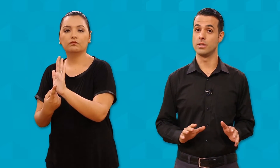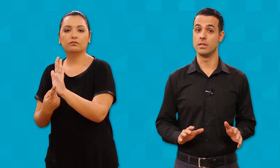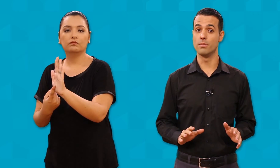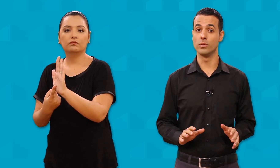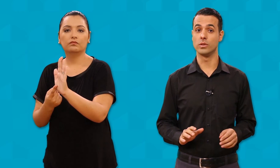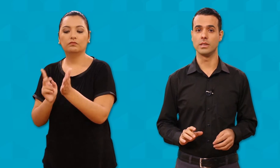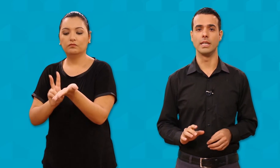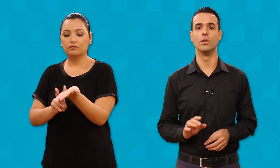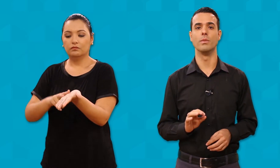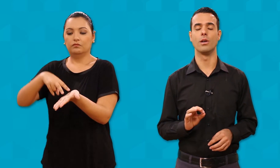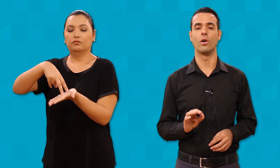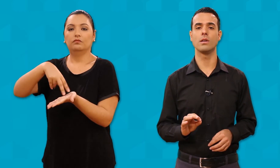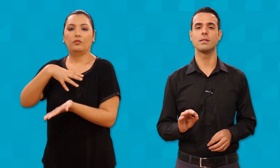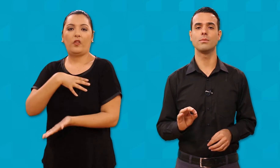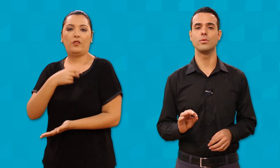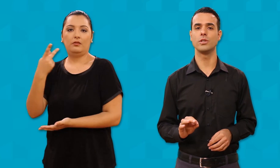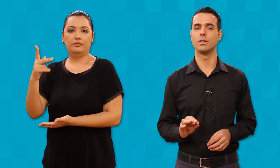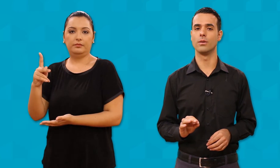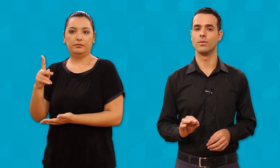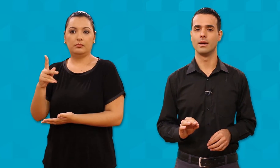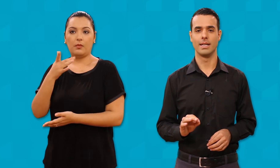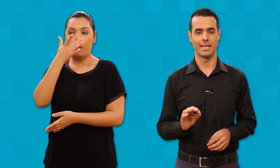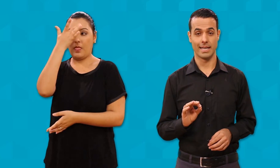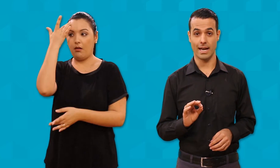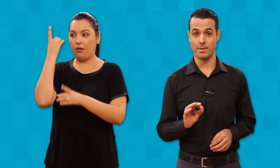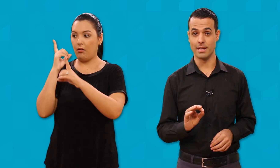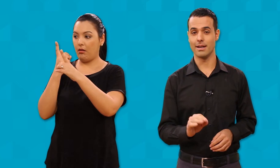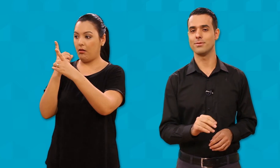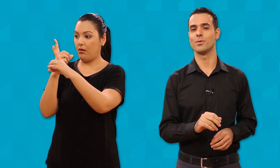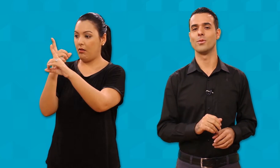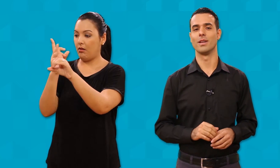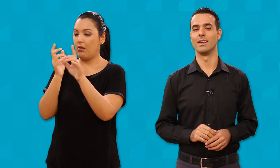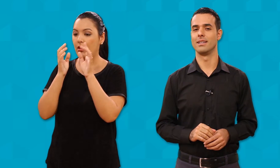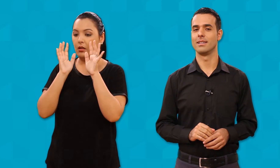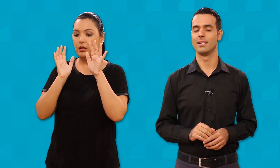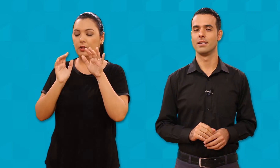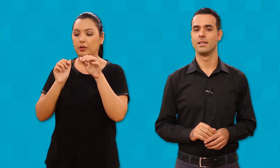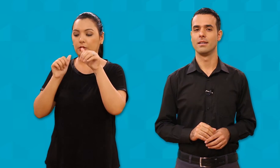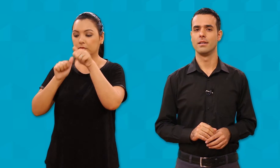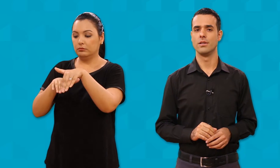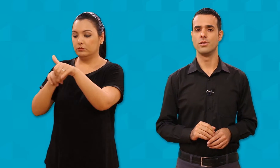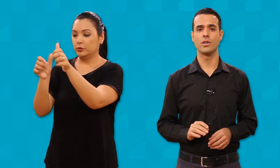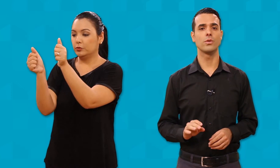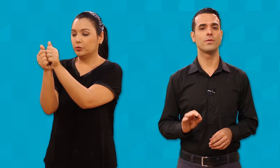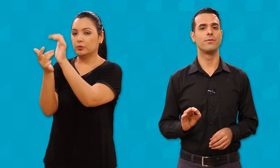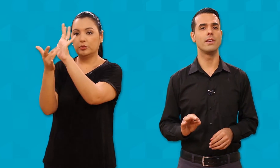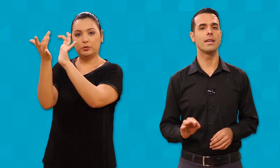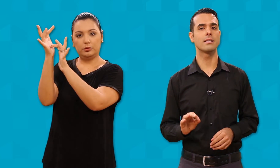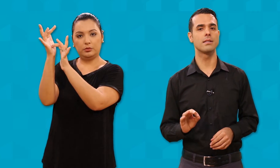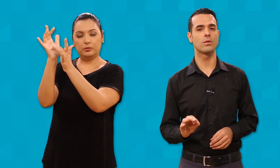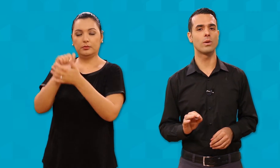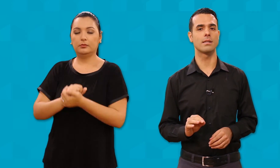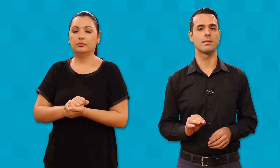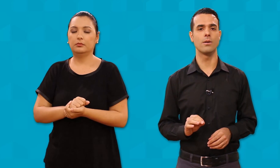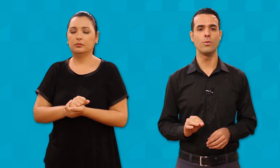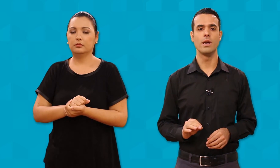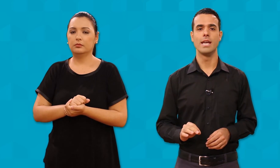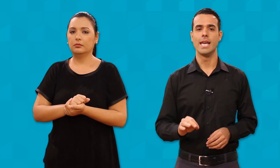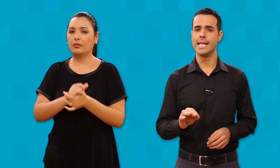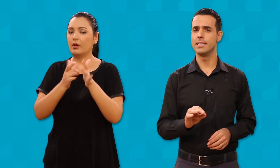discípulos e numerosa multidão caminhavam com ele. Jesus vê a situação em